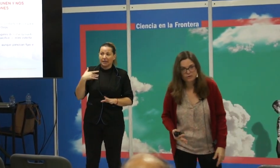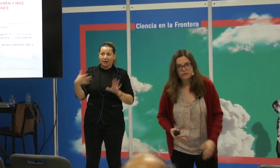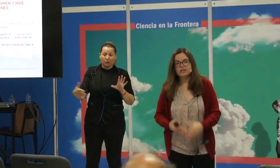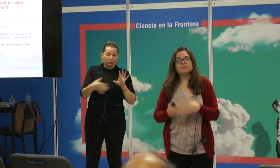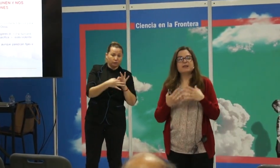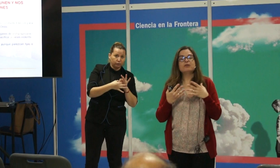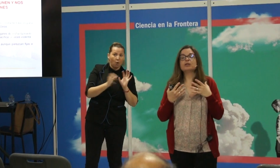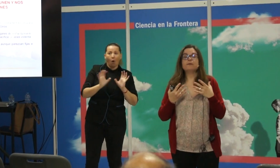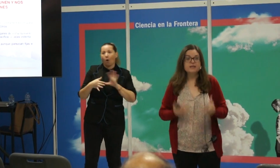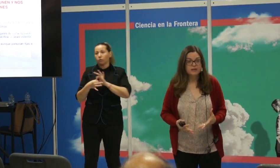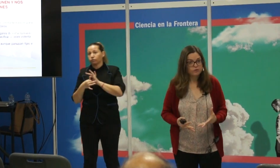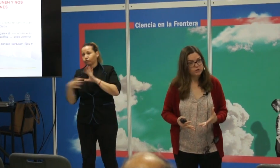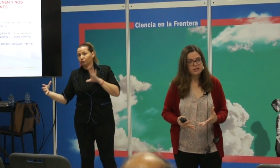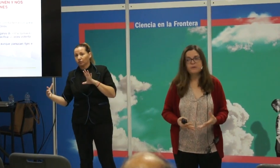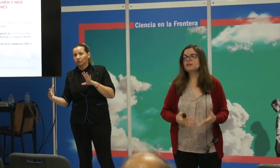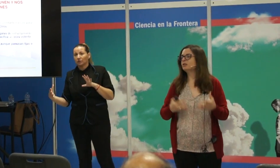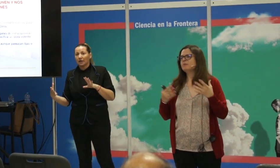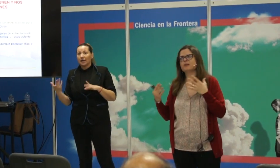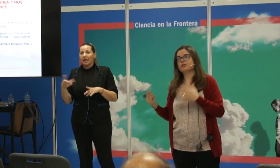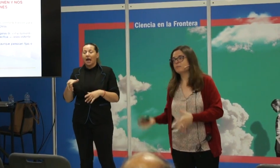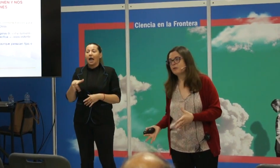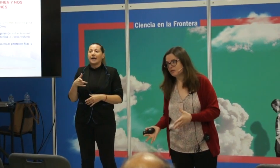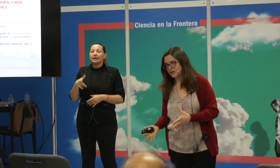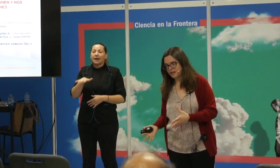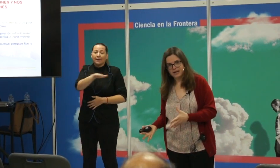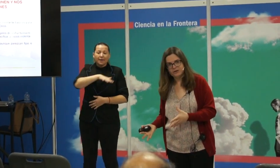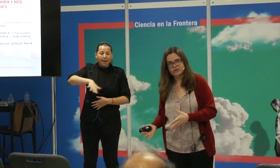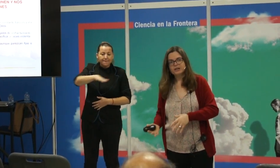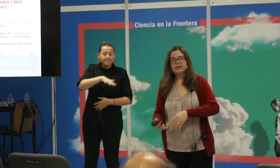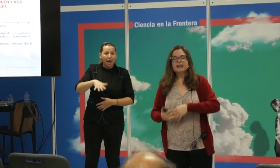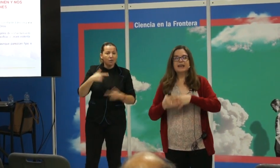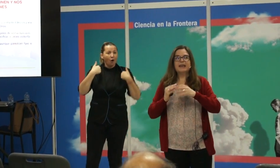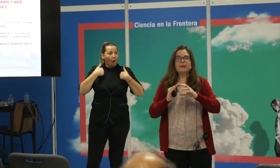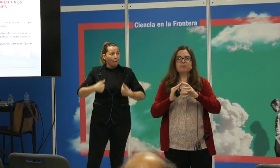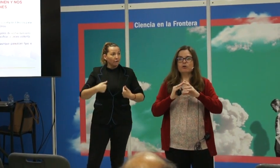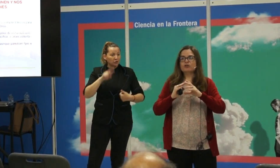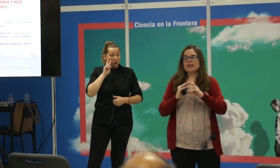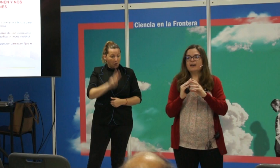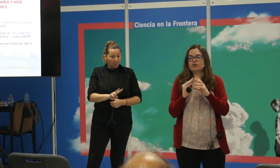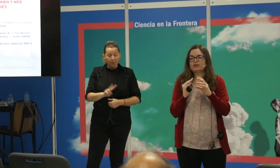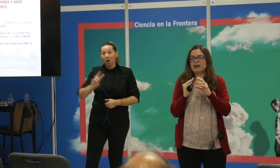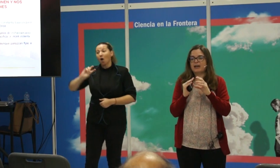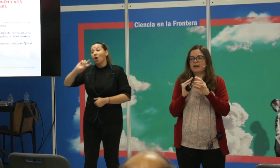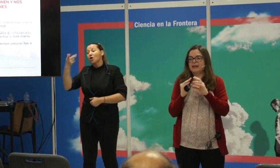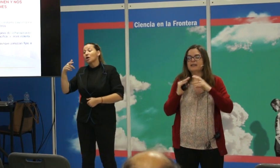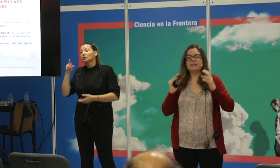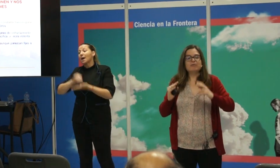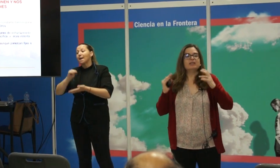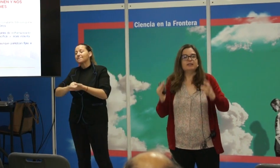interacción, son espacios físicos muchas veces y otras veces son espacios imaginarios con los que nos